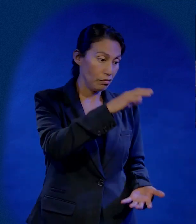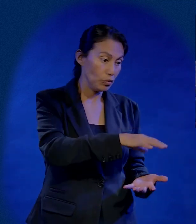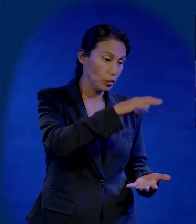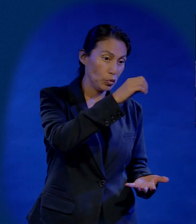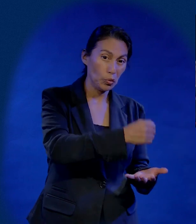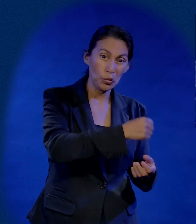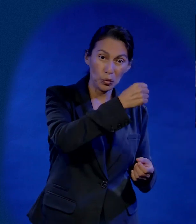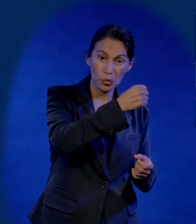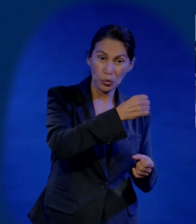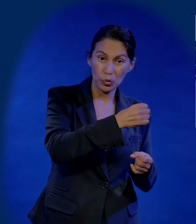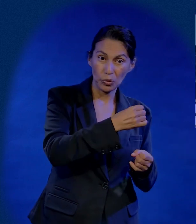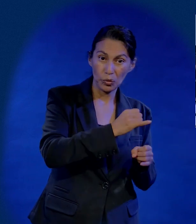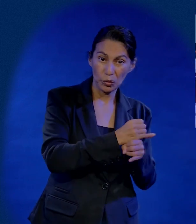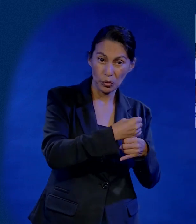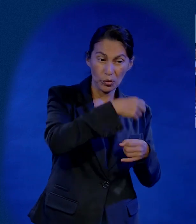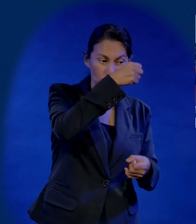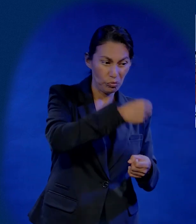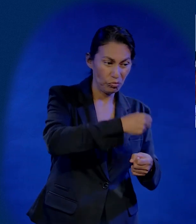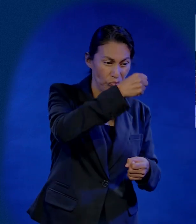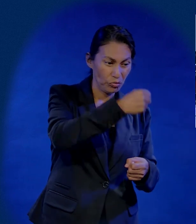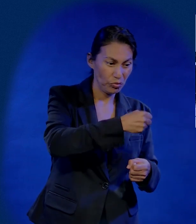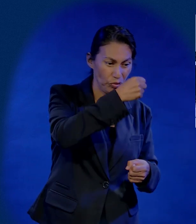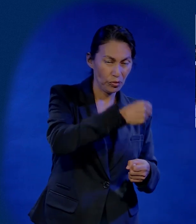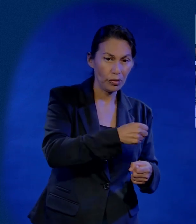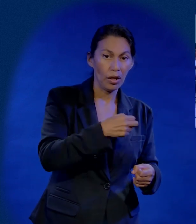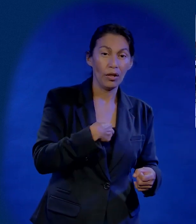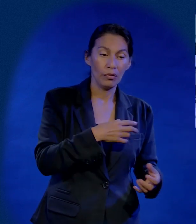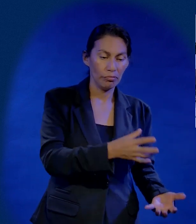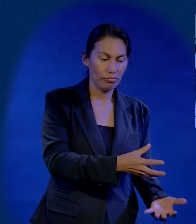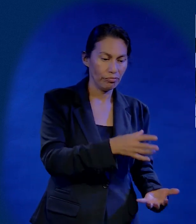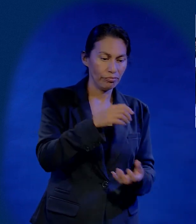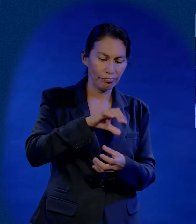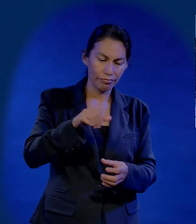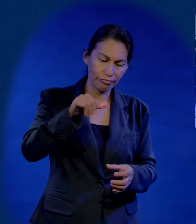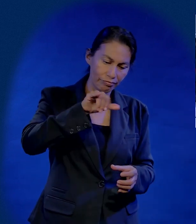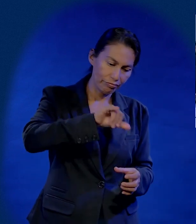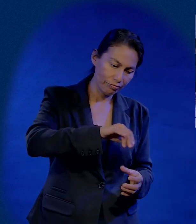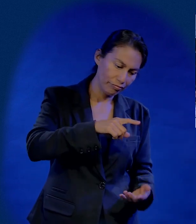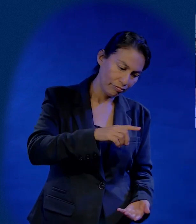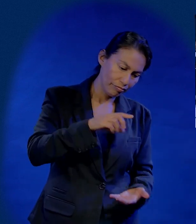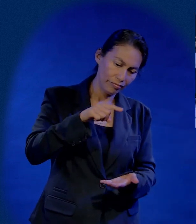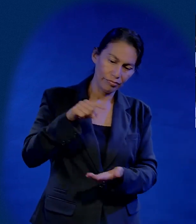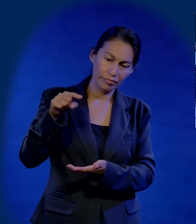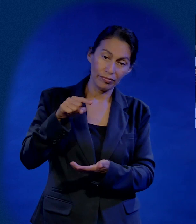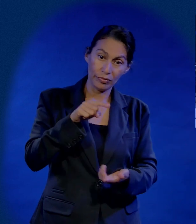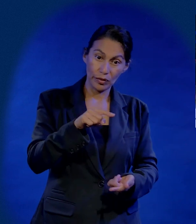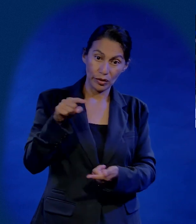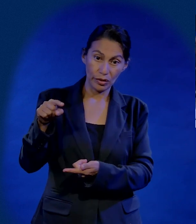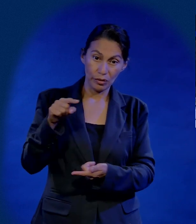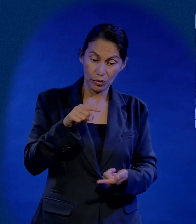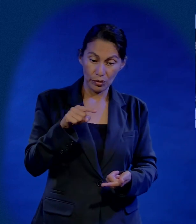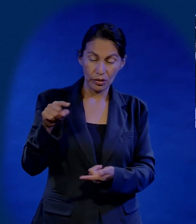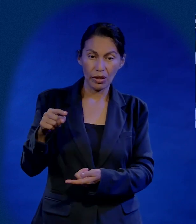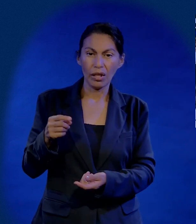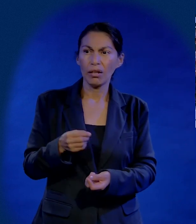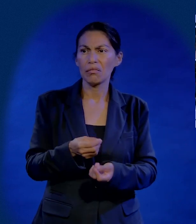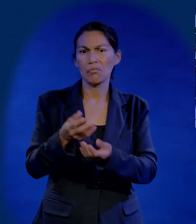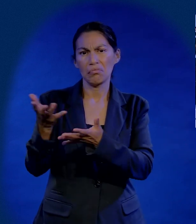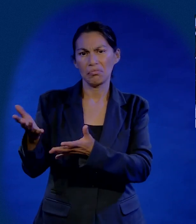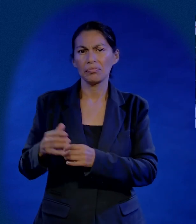Teníamos que desayunar rapidito, rapidito, porque había que ir a entregar. Y a mí me tocaba por un tiempo entregar en un triciclo, llevar